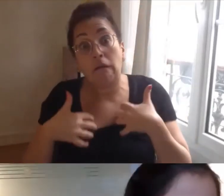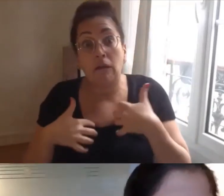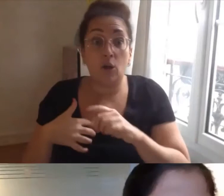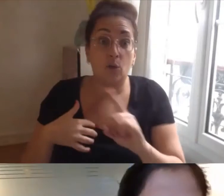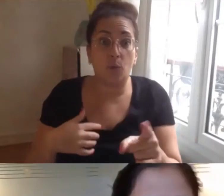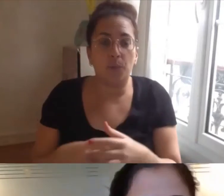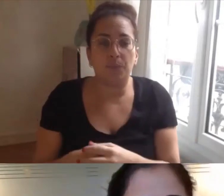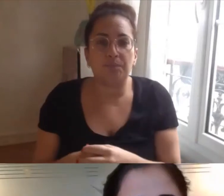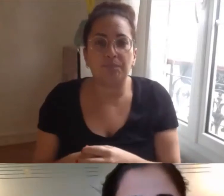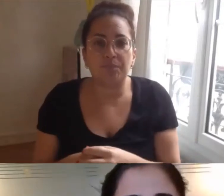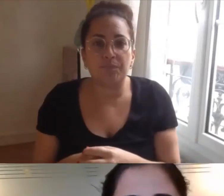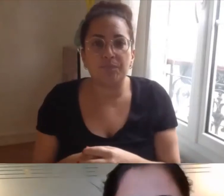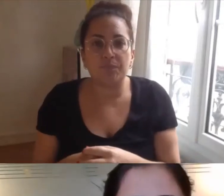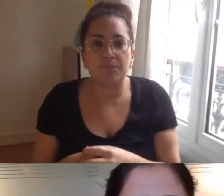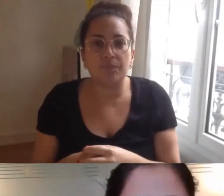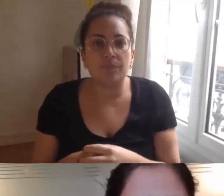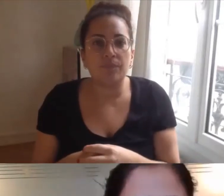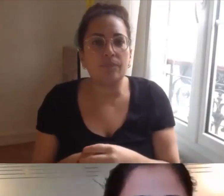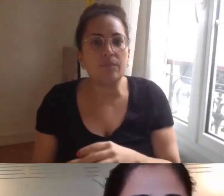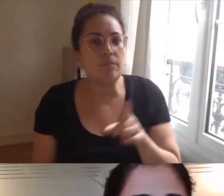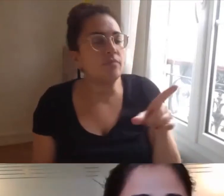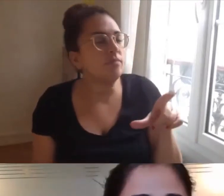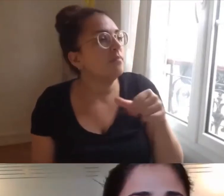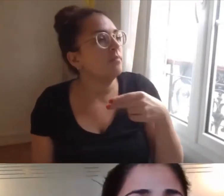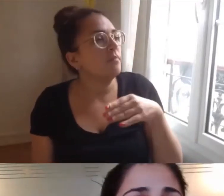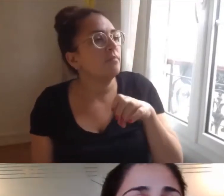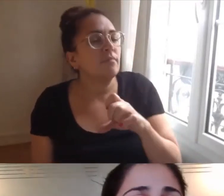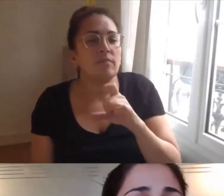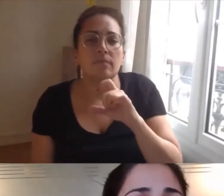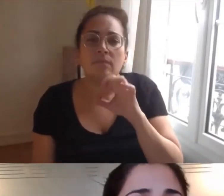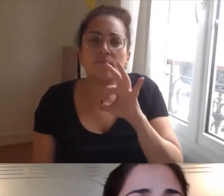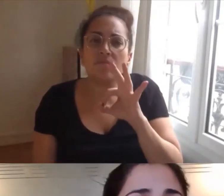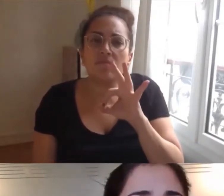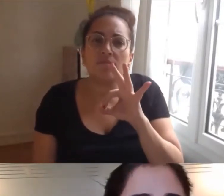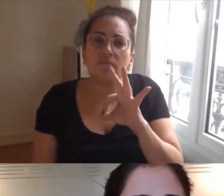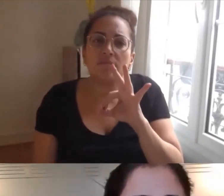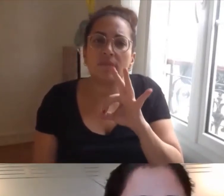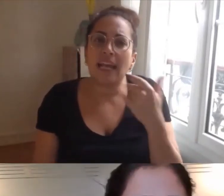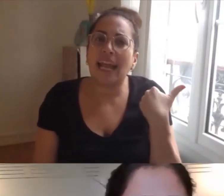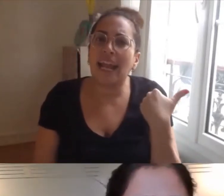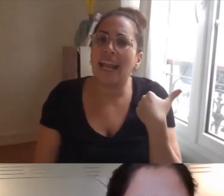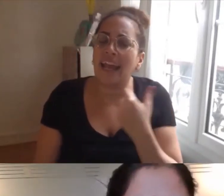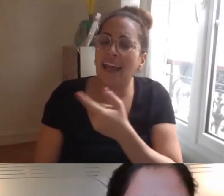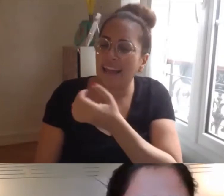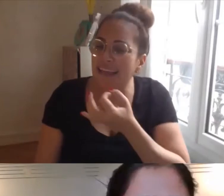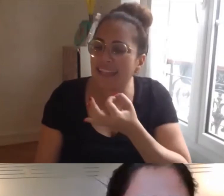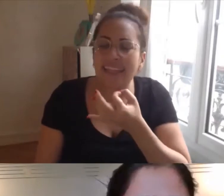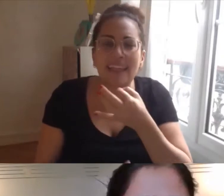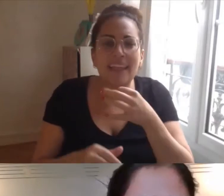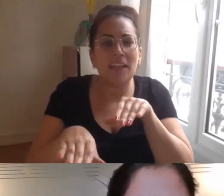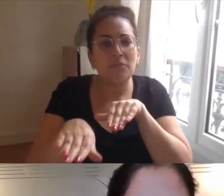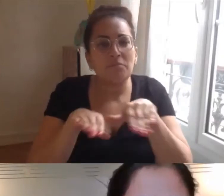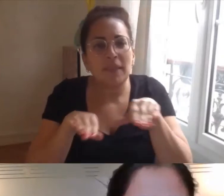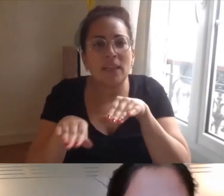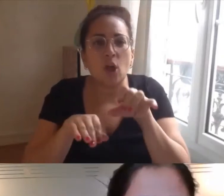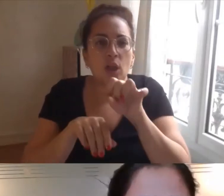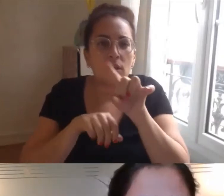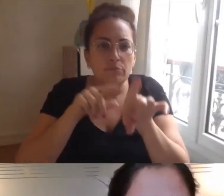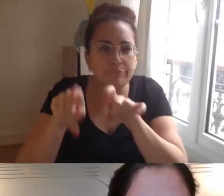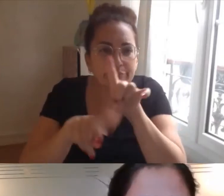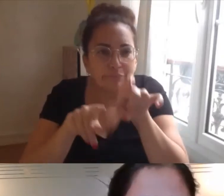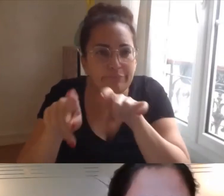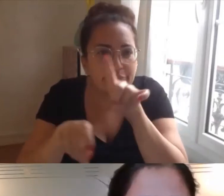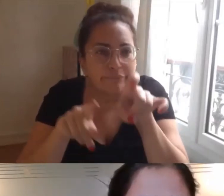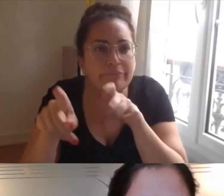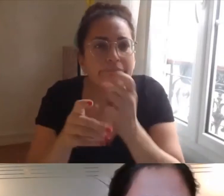Anne tout à l'heure la possibilité les questionnaires et les enquêtes qui sont conduites est-ce que